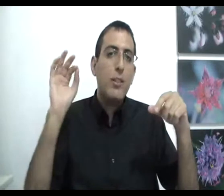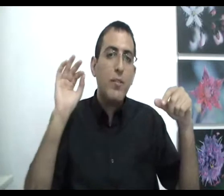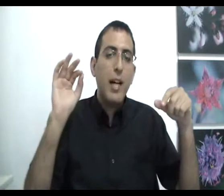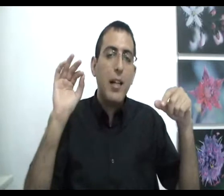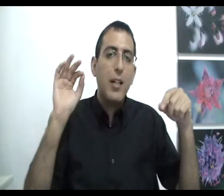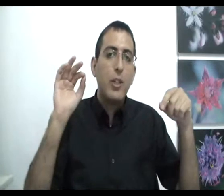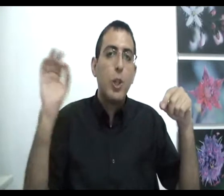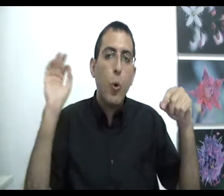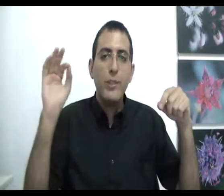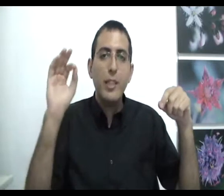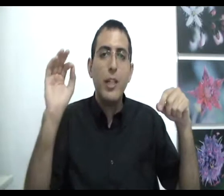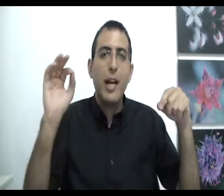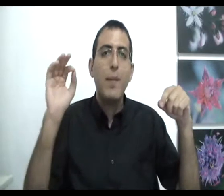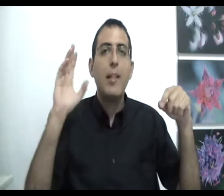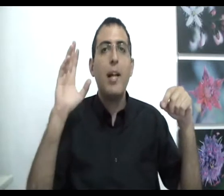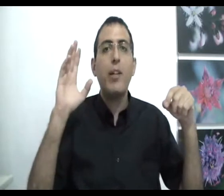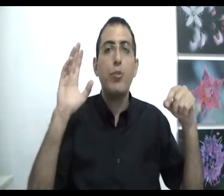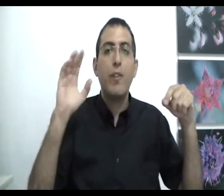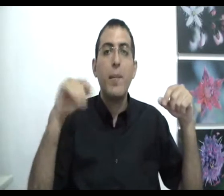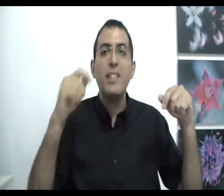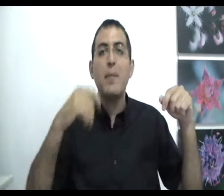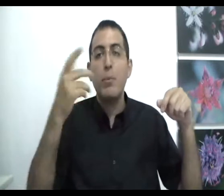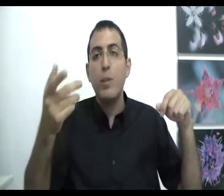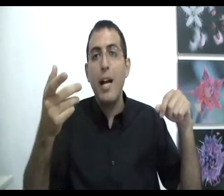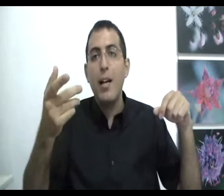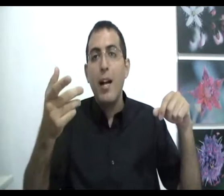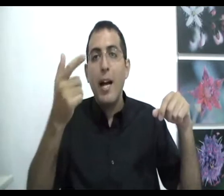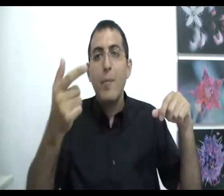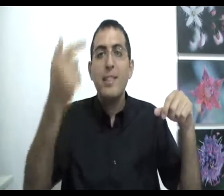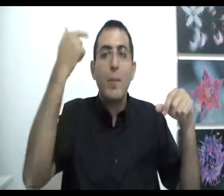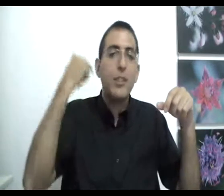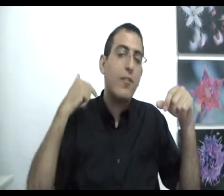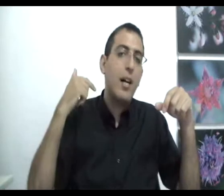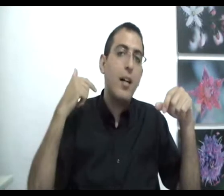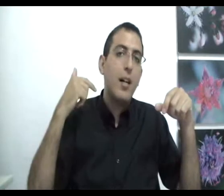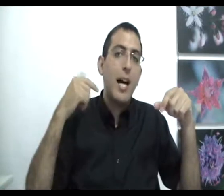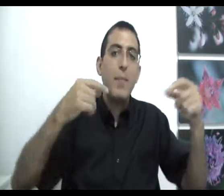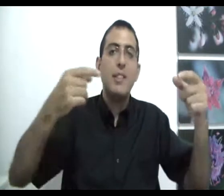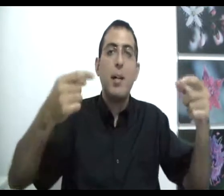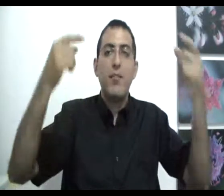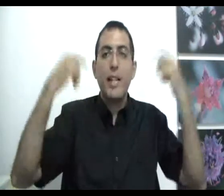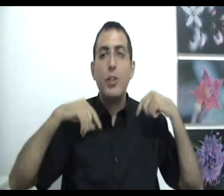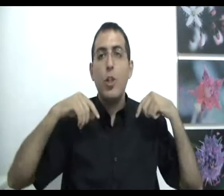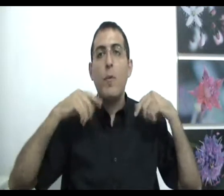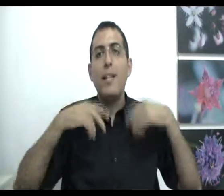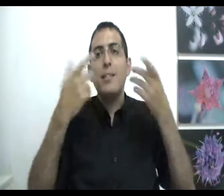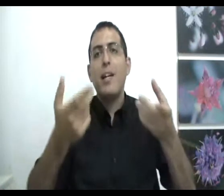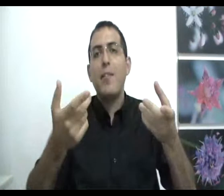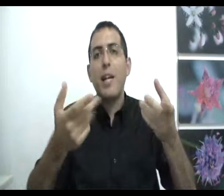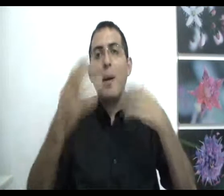דבר שהוא זה שגרם לאדם להגיש טוב האם בעצם הפעולה, האם בעצם המחשבה האם בעצם החוויה שלו ומה נצטרך לחוויה, מה